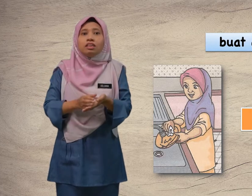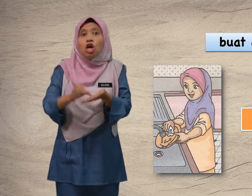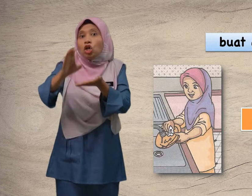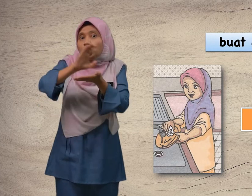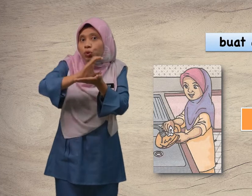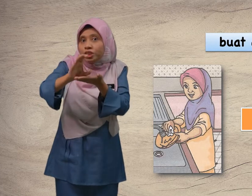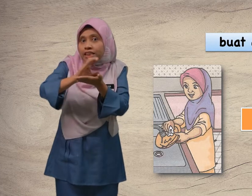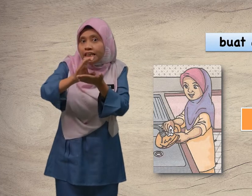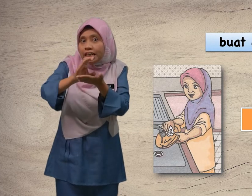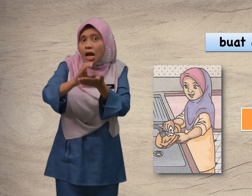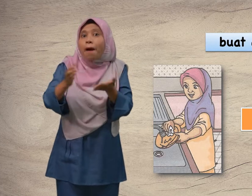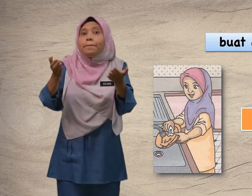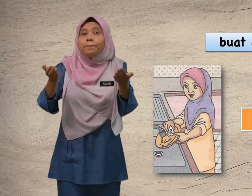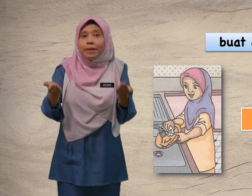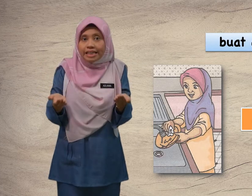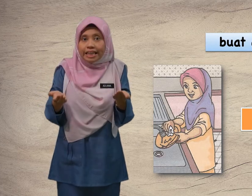Cuci, pinggan.